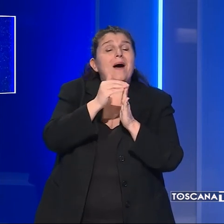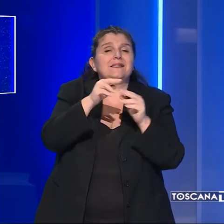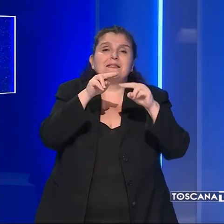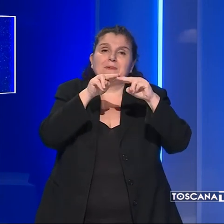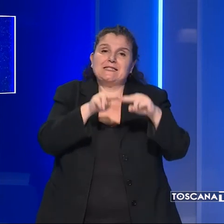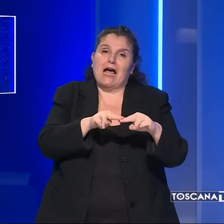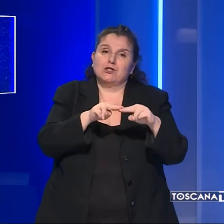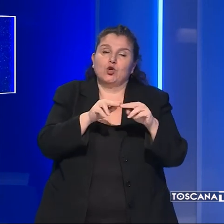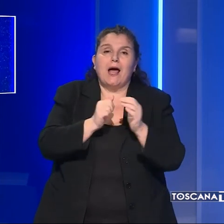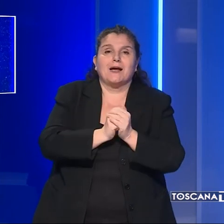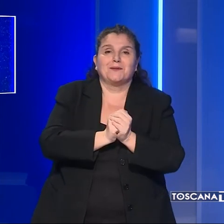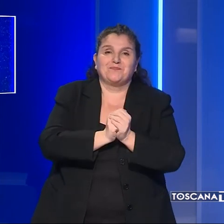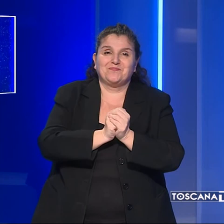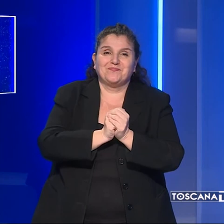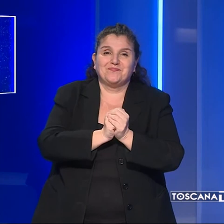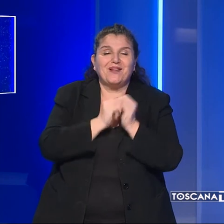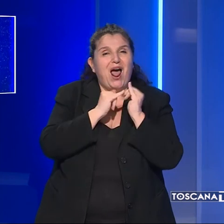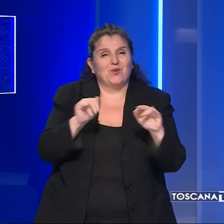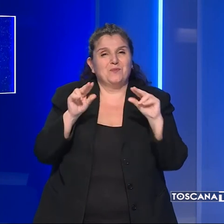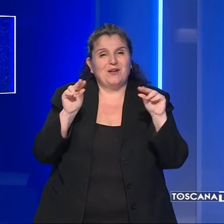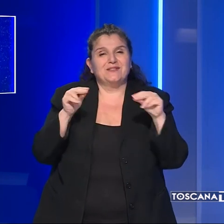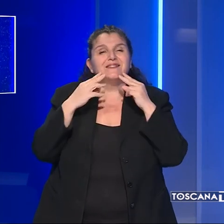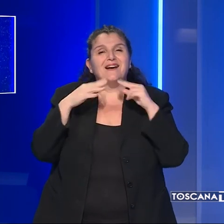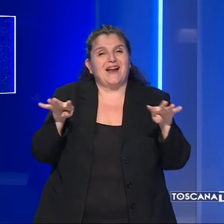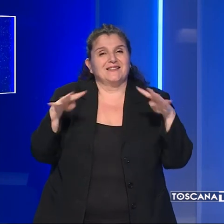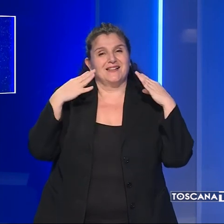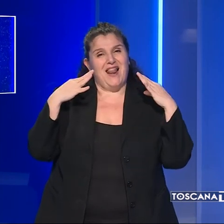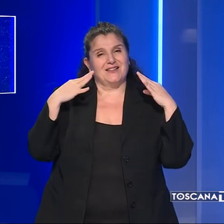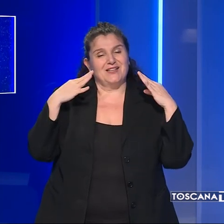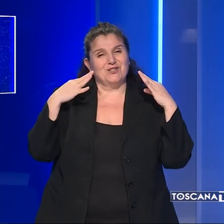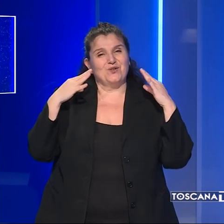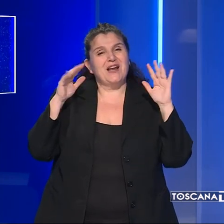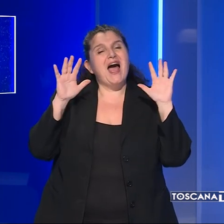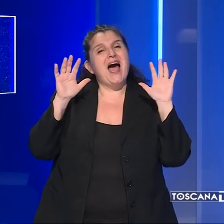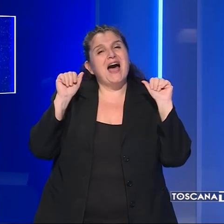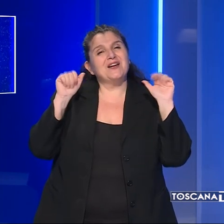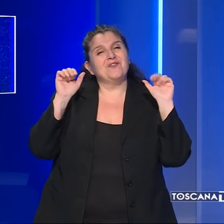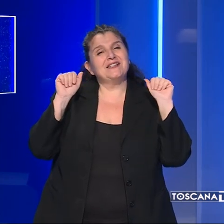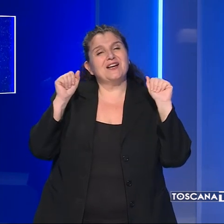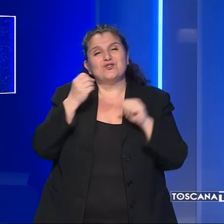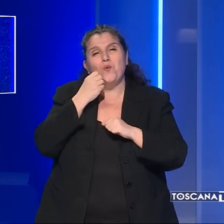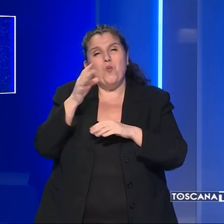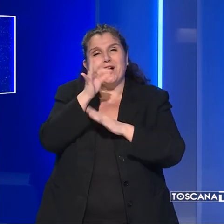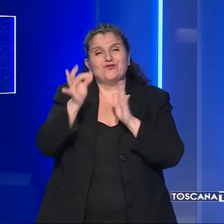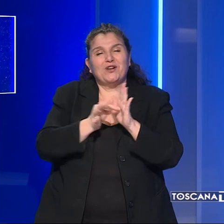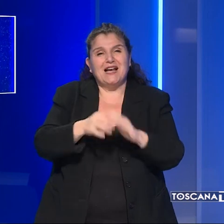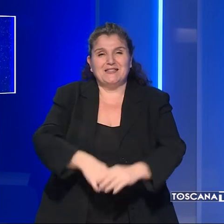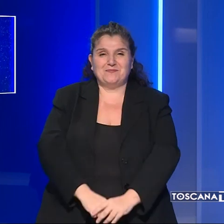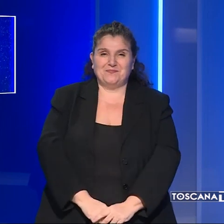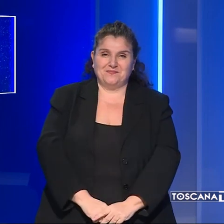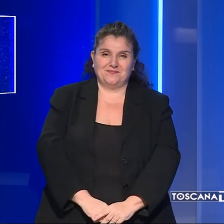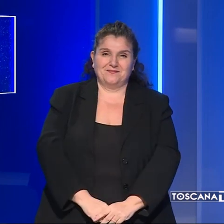stazionarie. È tutto, grazie per averci seguito e buona giornata a tutti. Grazie.